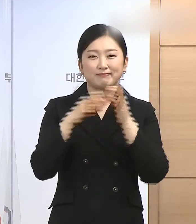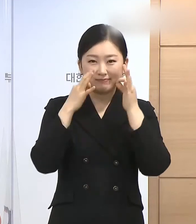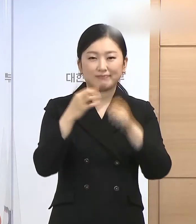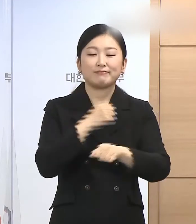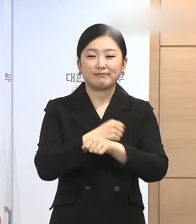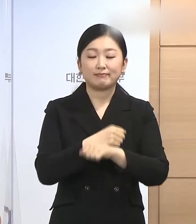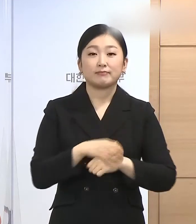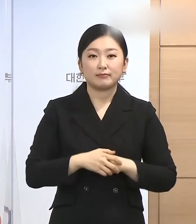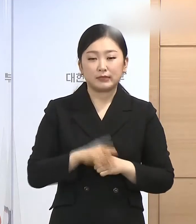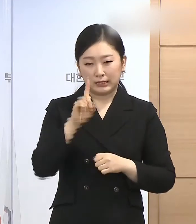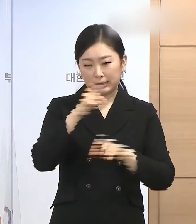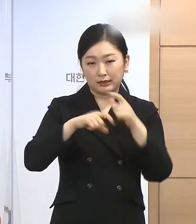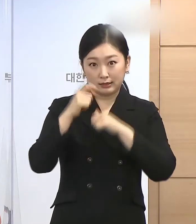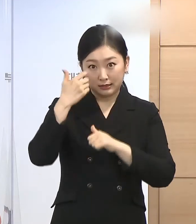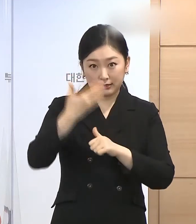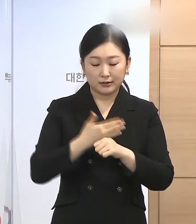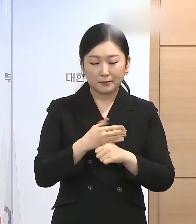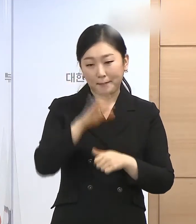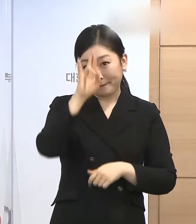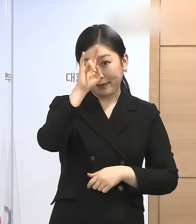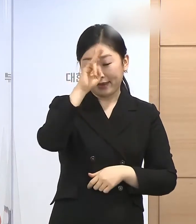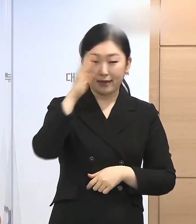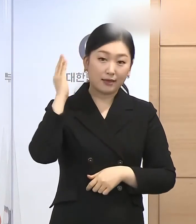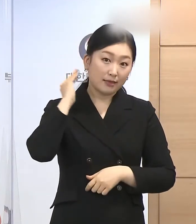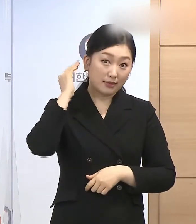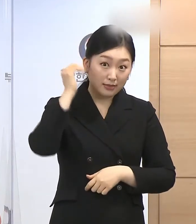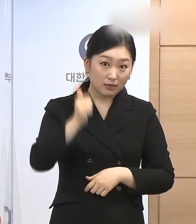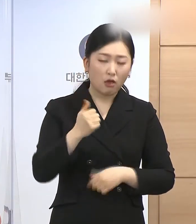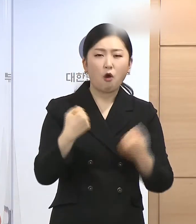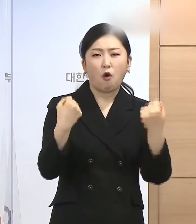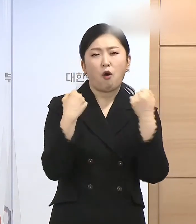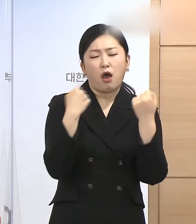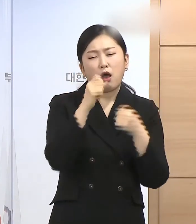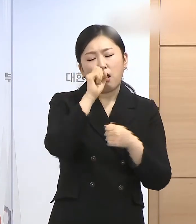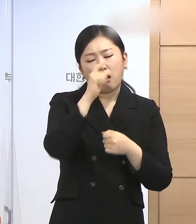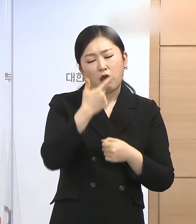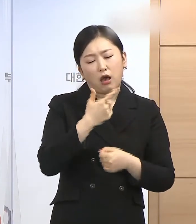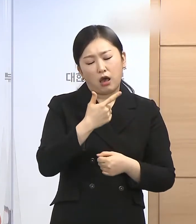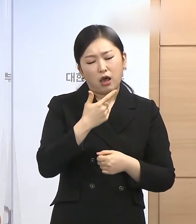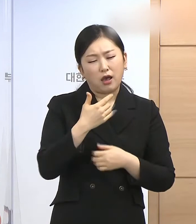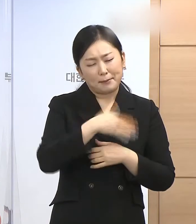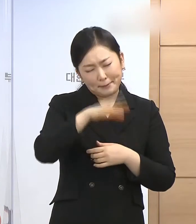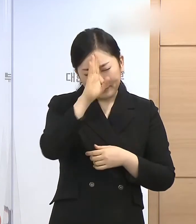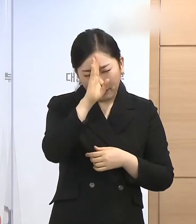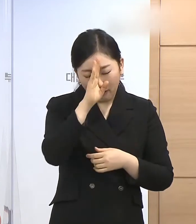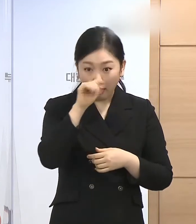박근혜 전 대통령의 건강 상태로 이번 결정에 중요한 고려사항이 있으실까요?